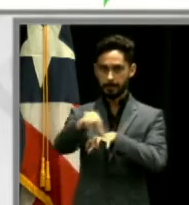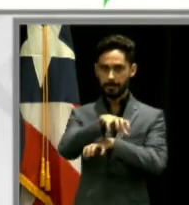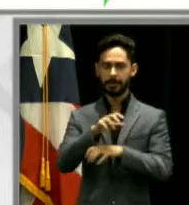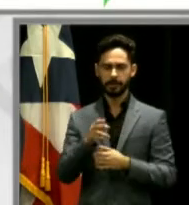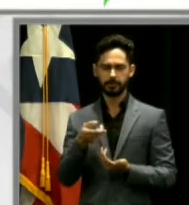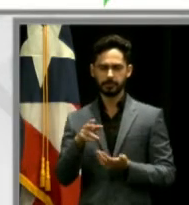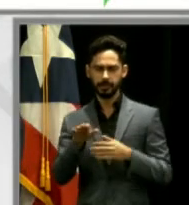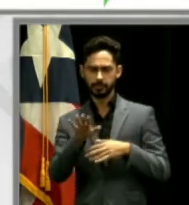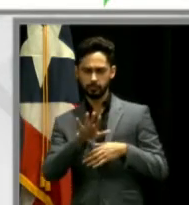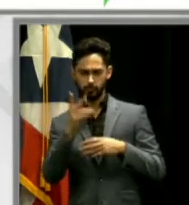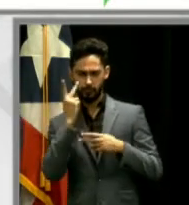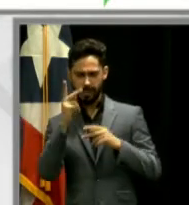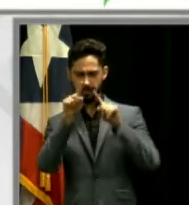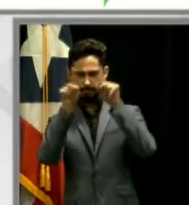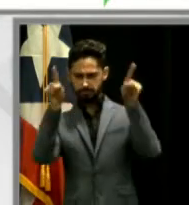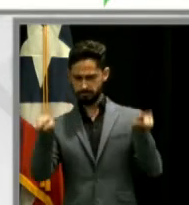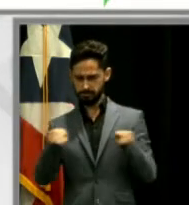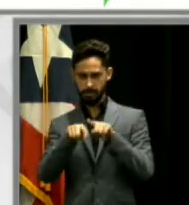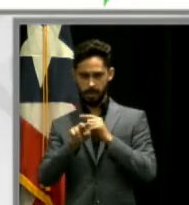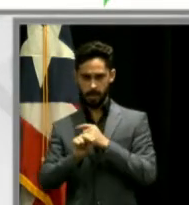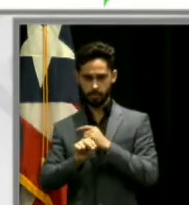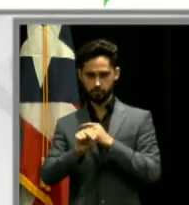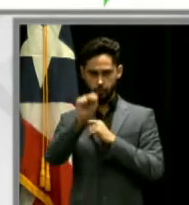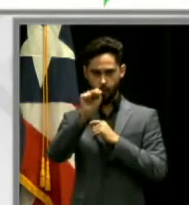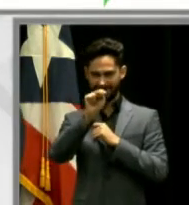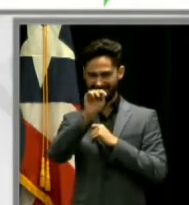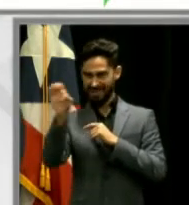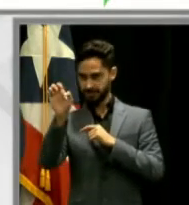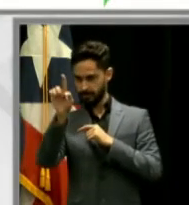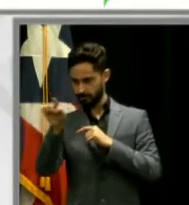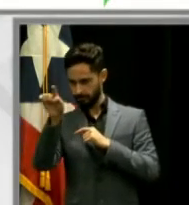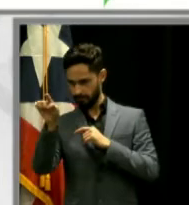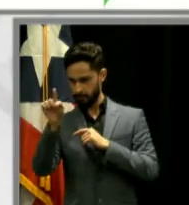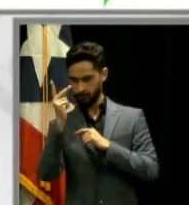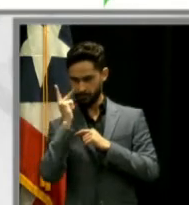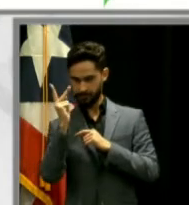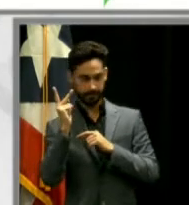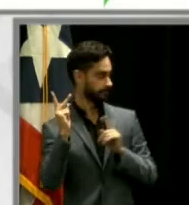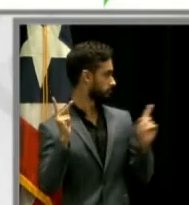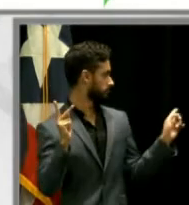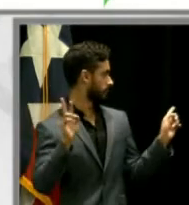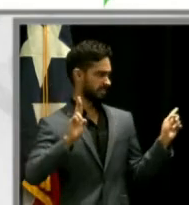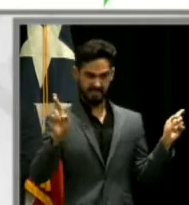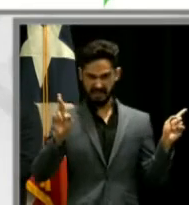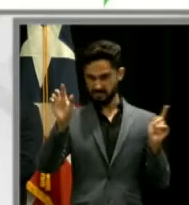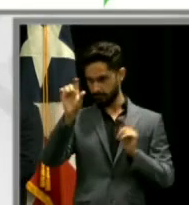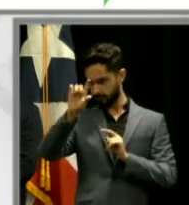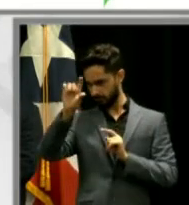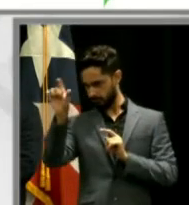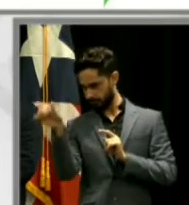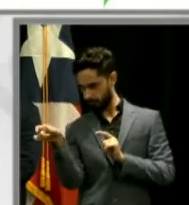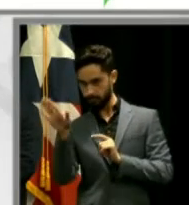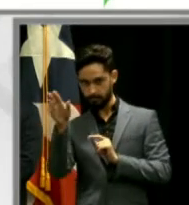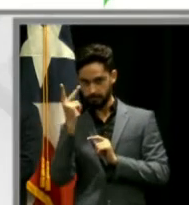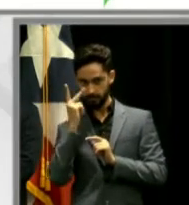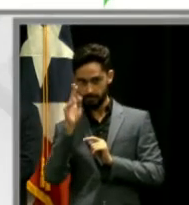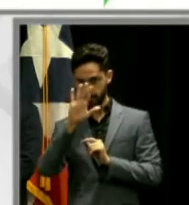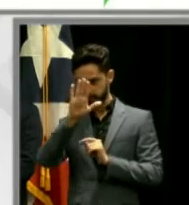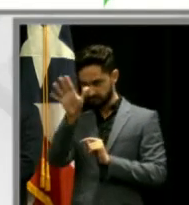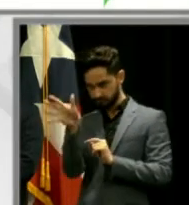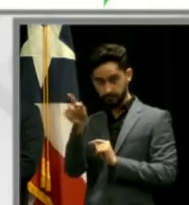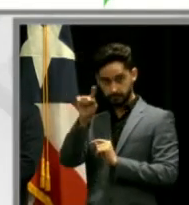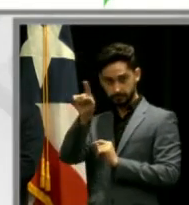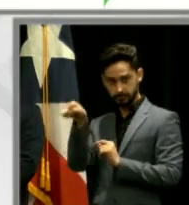dibujo, es la parte, ahí, y el hipuerto que está a mano derecha, entre la colina y el hipuerto,